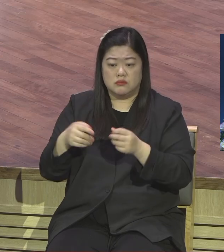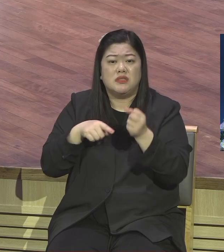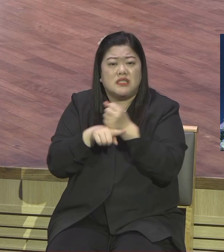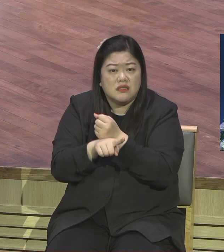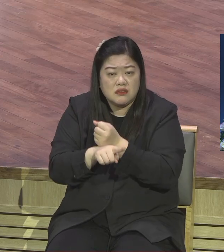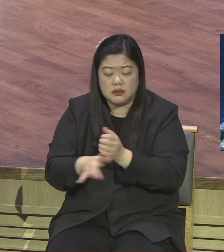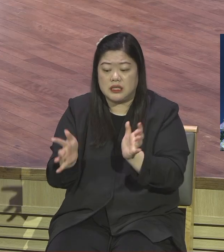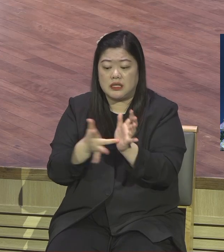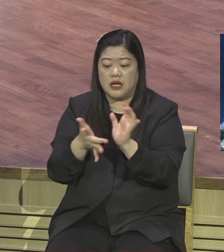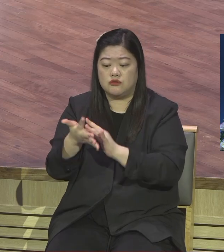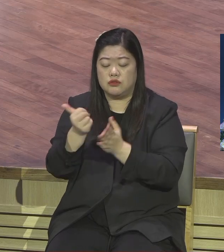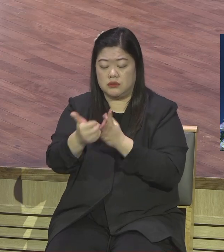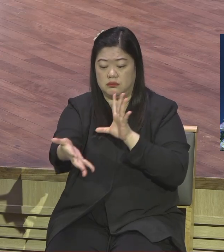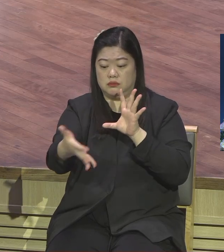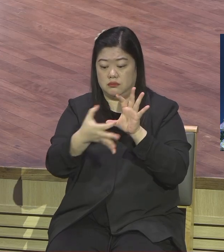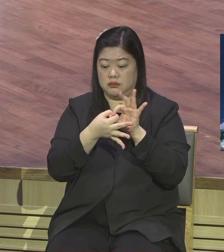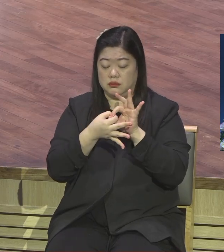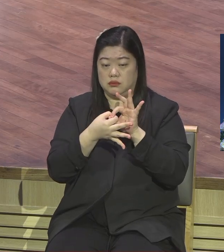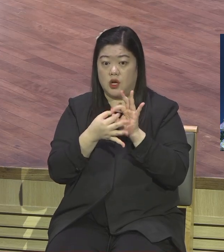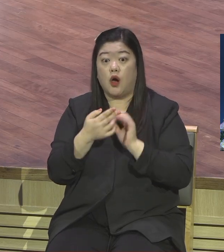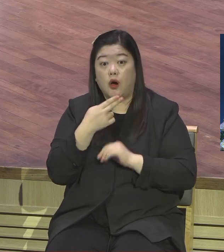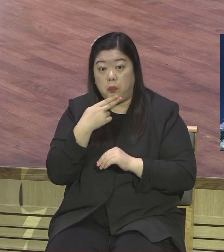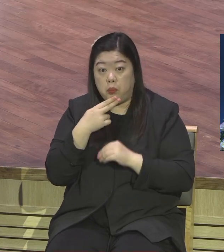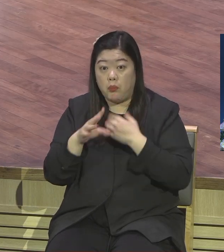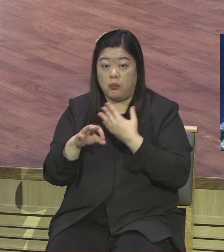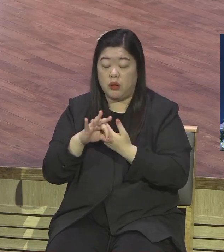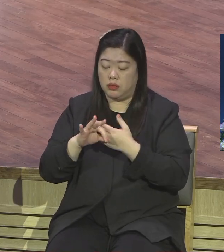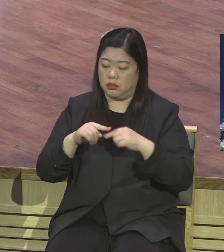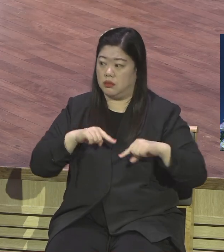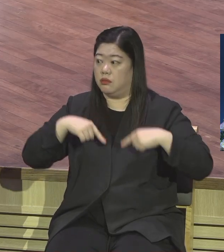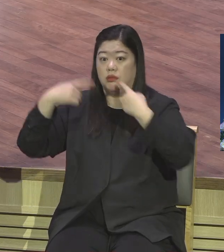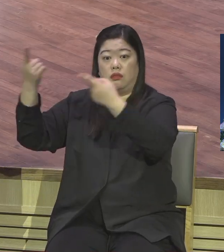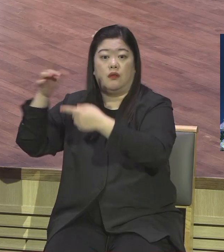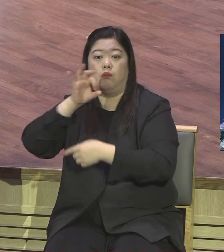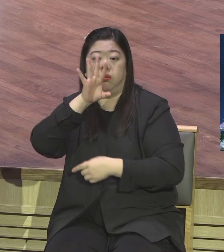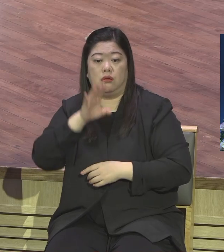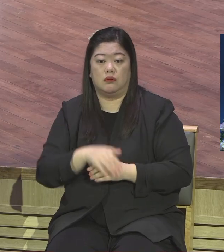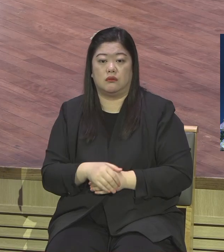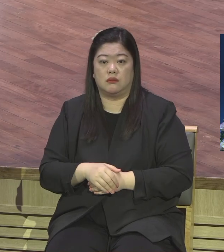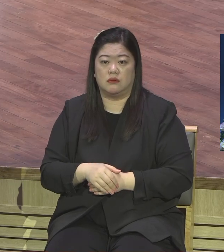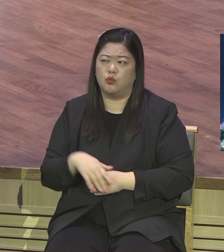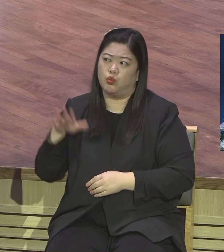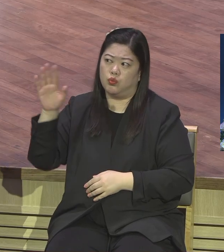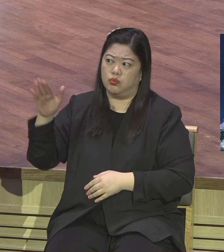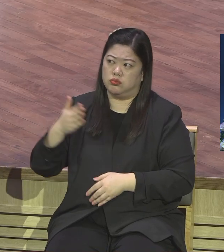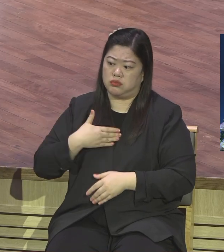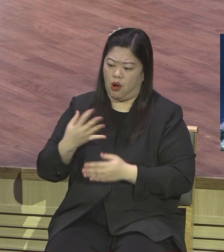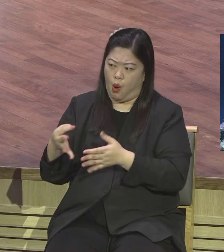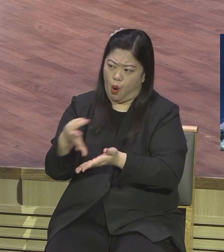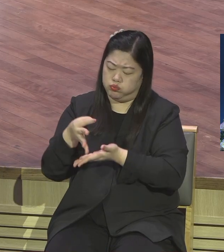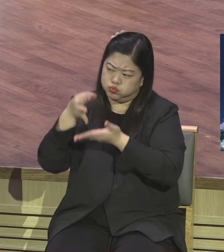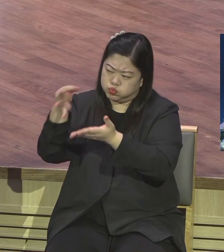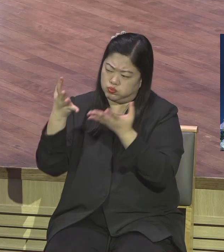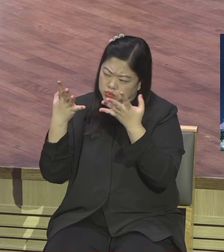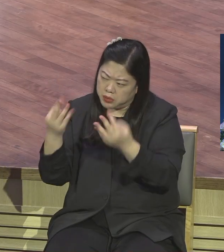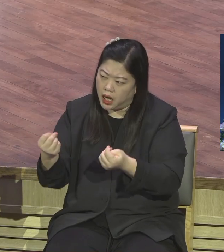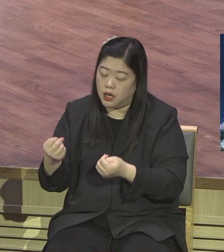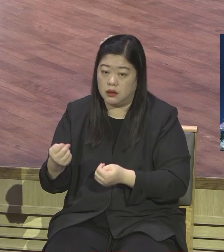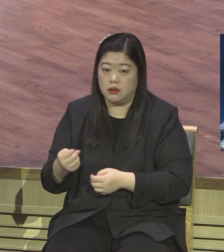천국 못 가 뭐 어떤 종교 교주도 소용없어 예수님 아니고는 구원 못 받아 안성웅이가